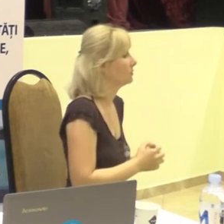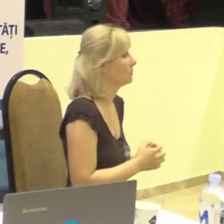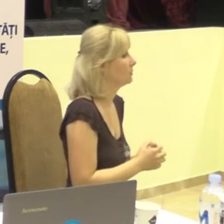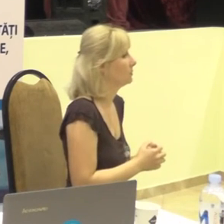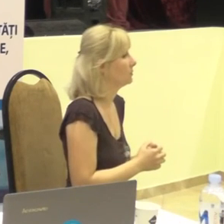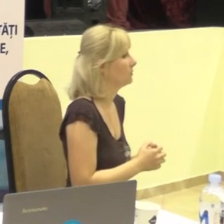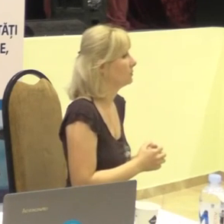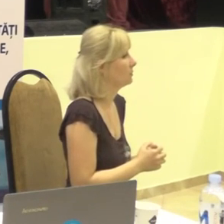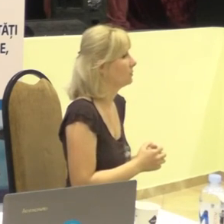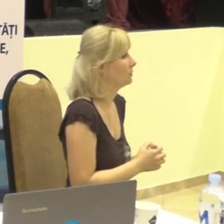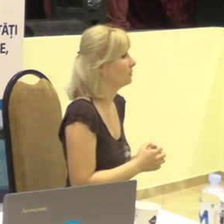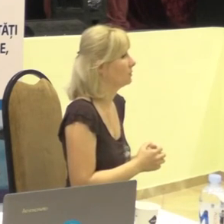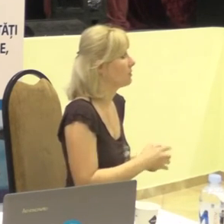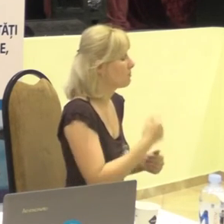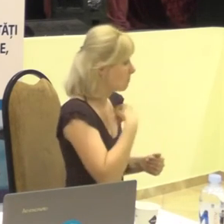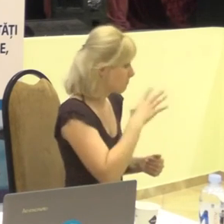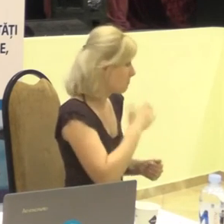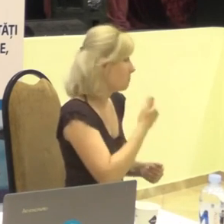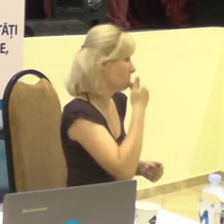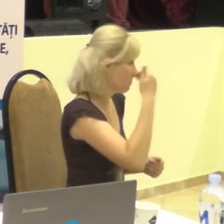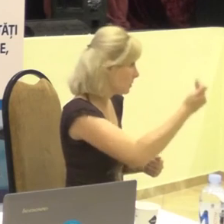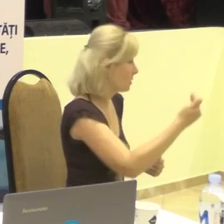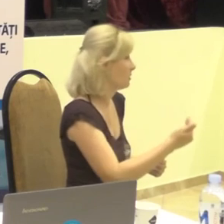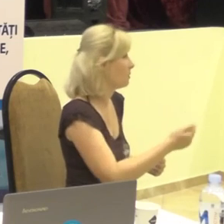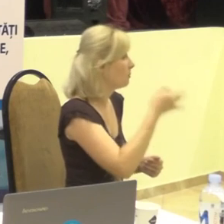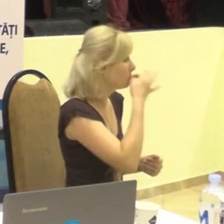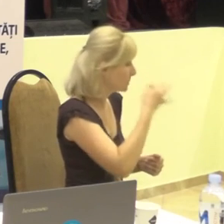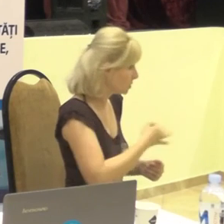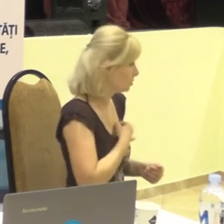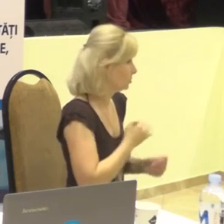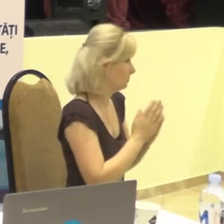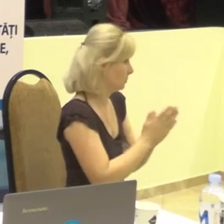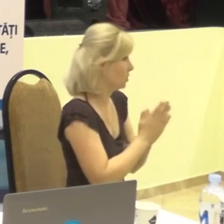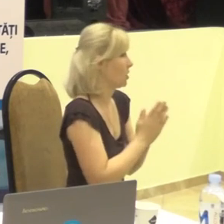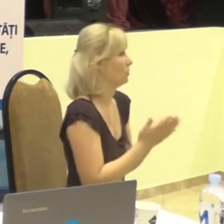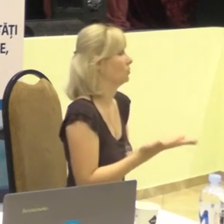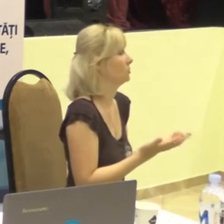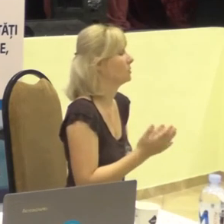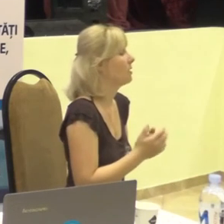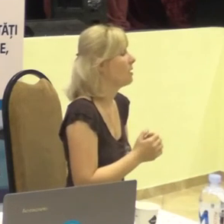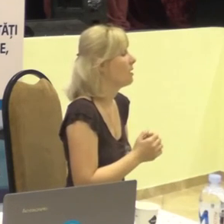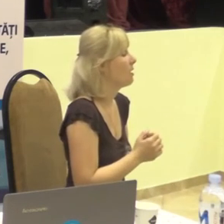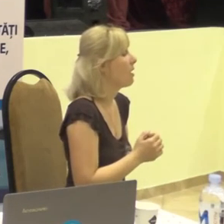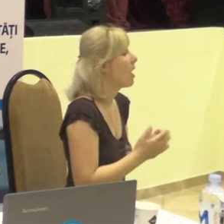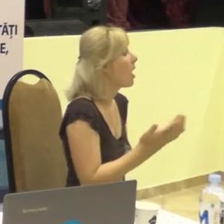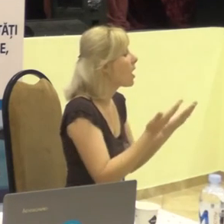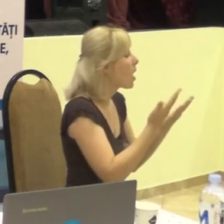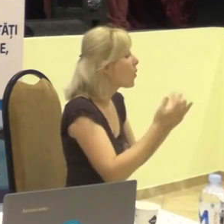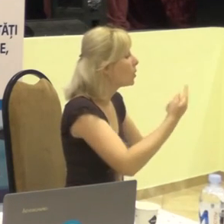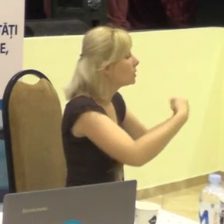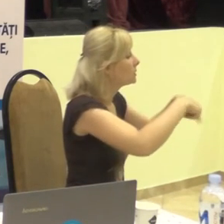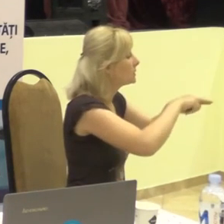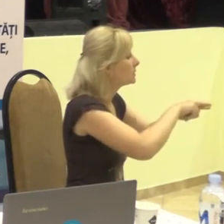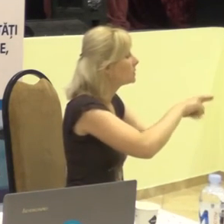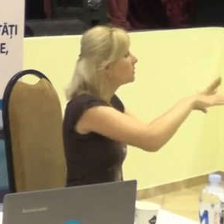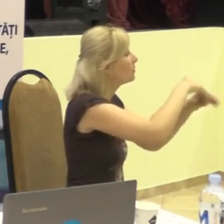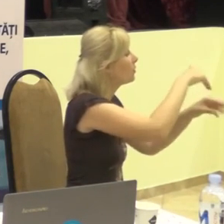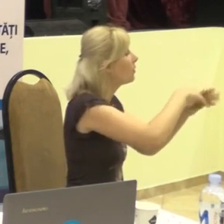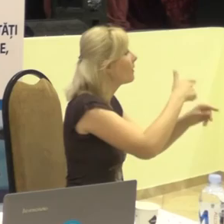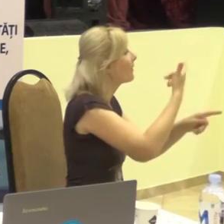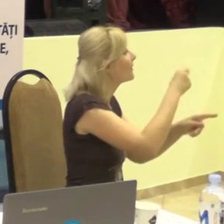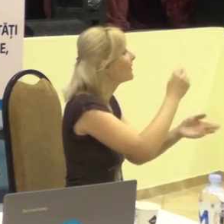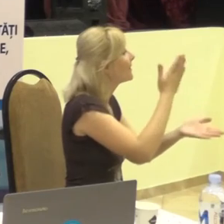i-am întrebat, spuneți-ne vă rog, care sunt secțiile de vot unde locuiesc